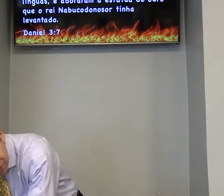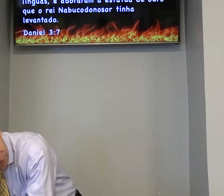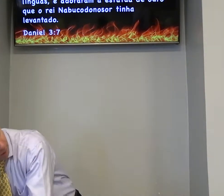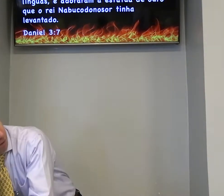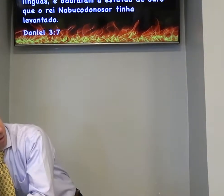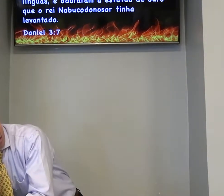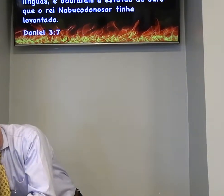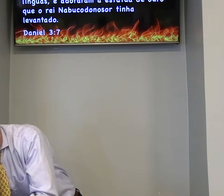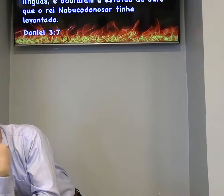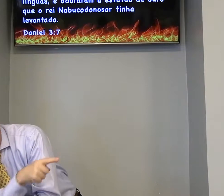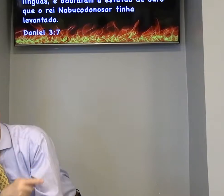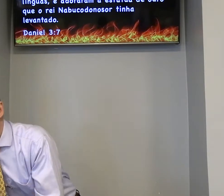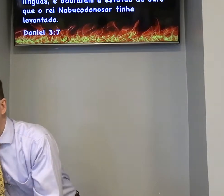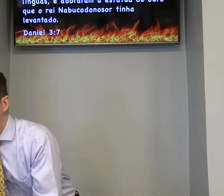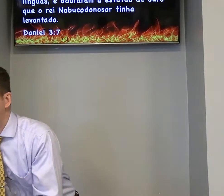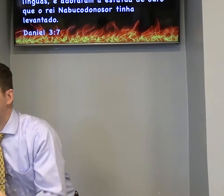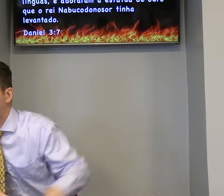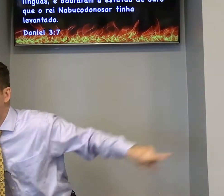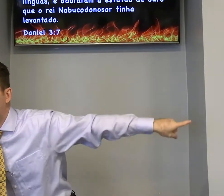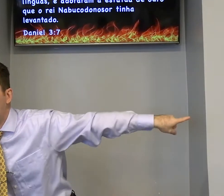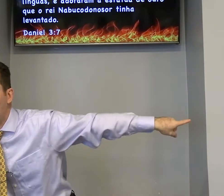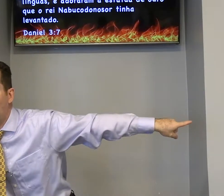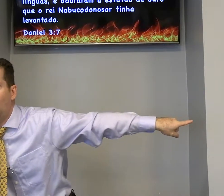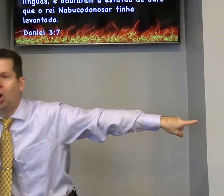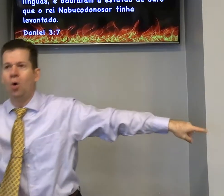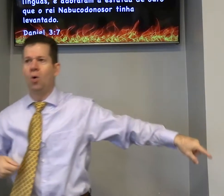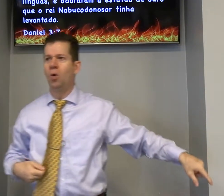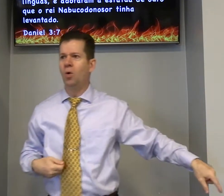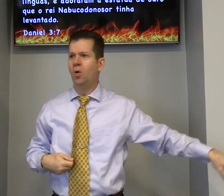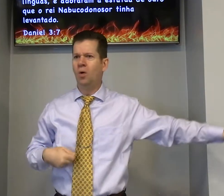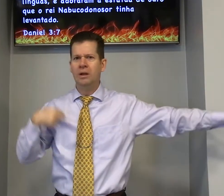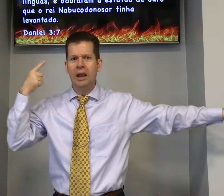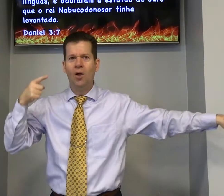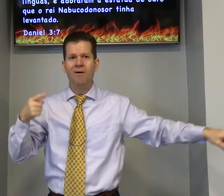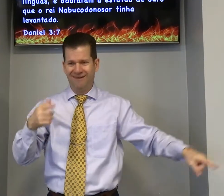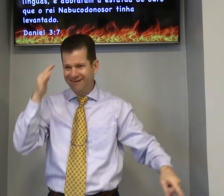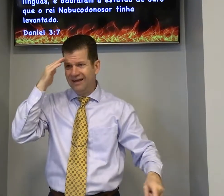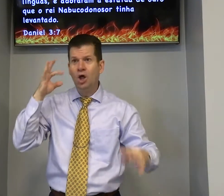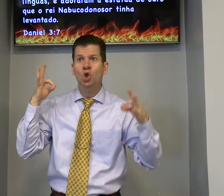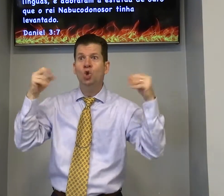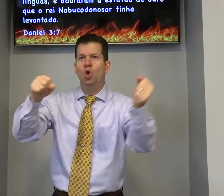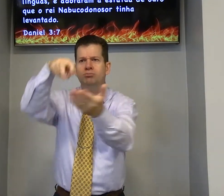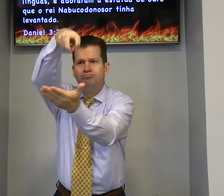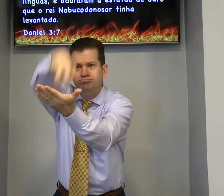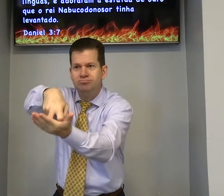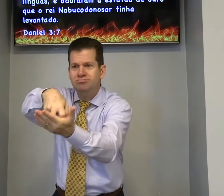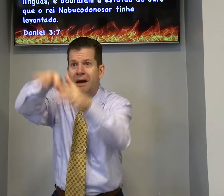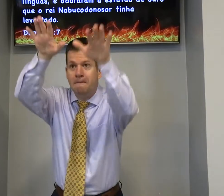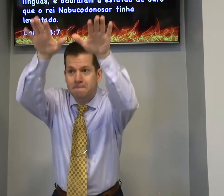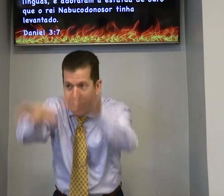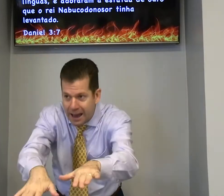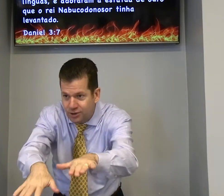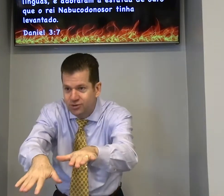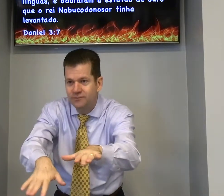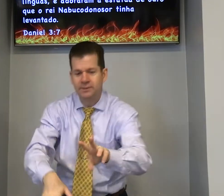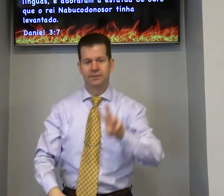todas as pessoas ficaram ajoelhadas e viu os três pensando nossa esses são loucos doidos porque eles não